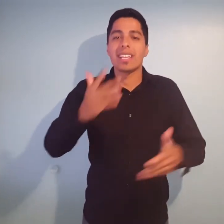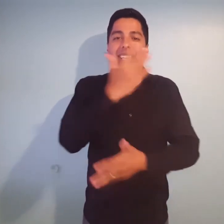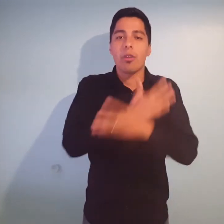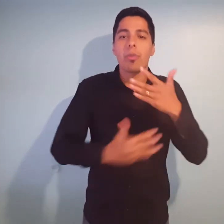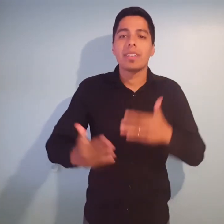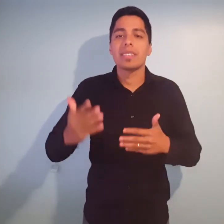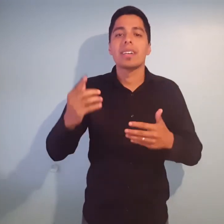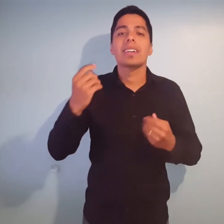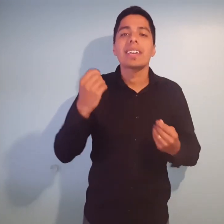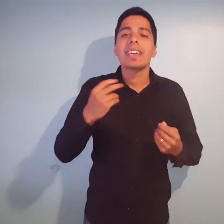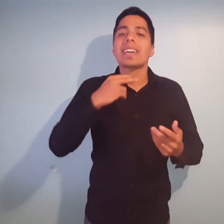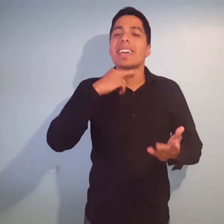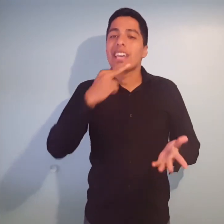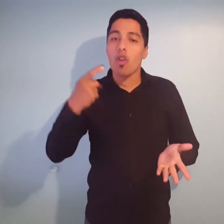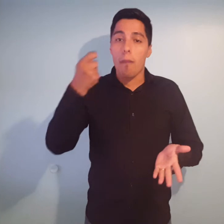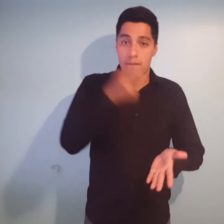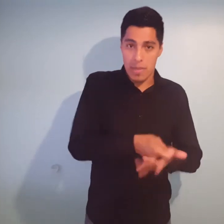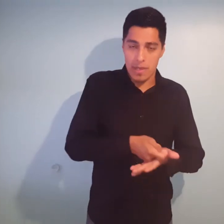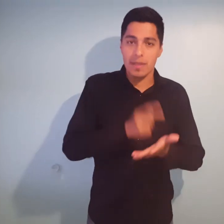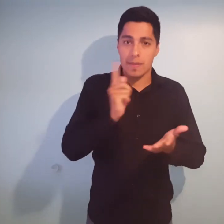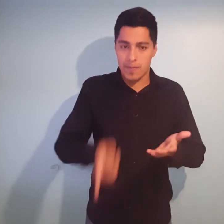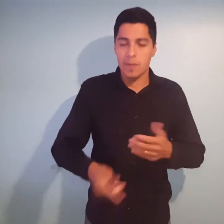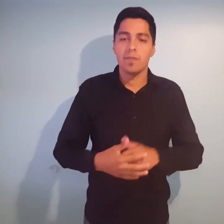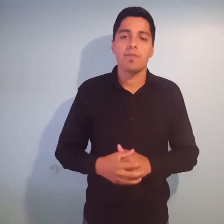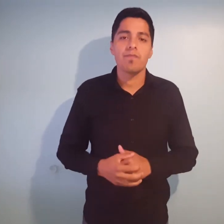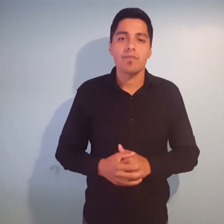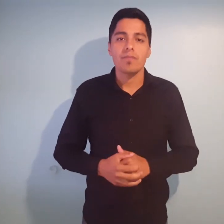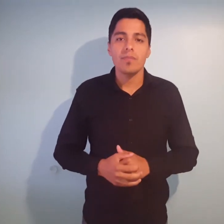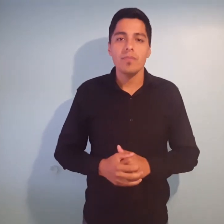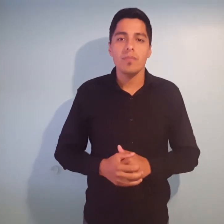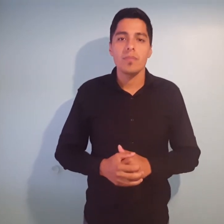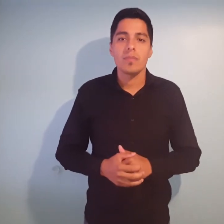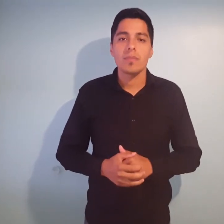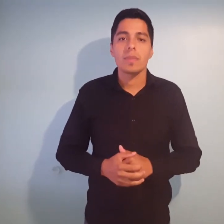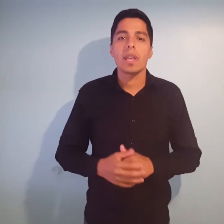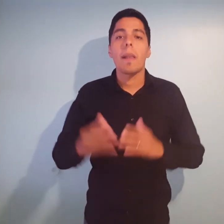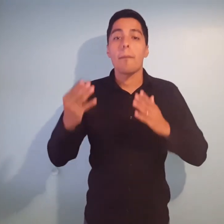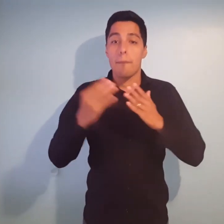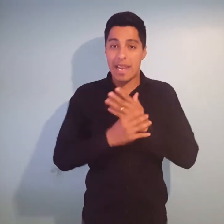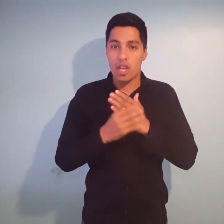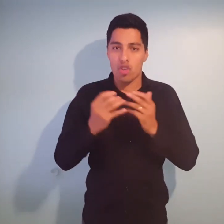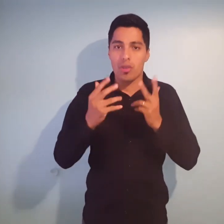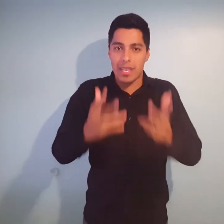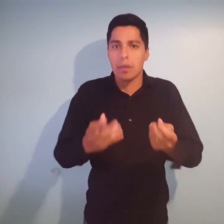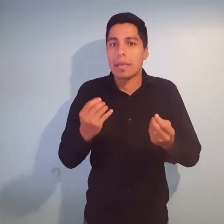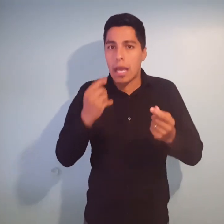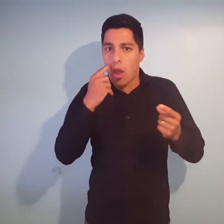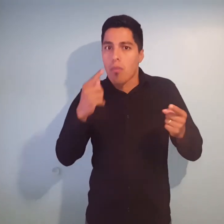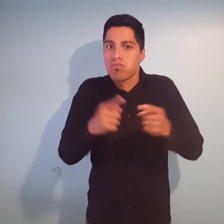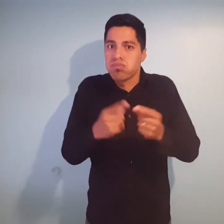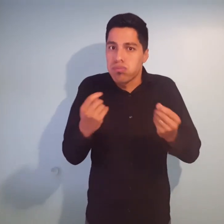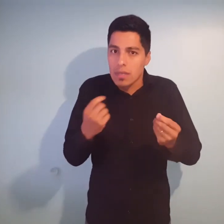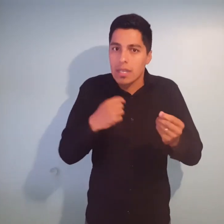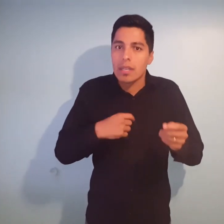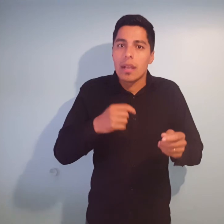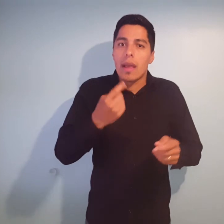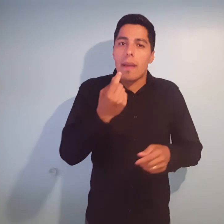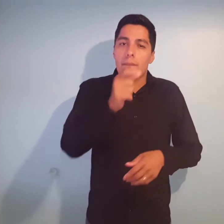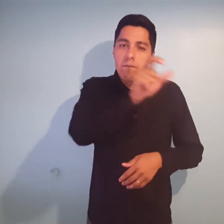Asignación Universal por Hijo. Arroyo sostuvo que los objetivos son cuidar el ingreso de las familias, garantizar la